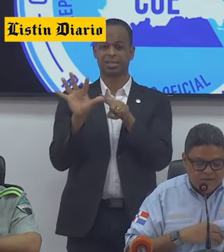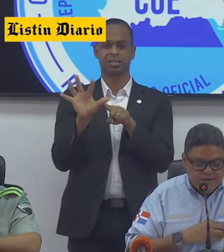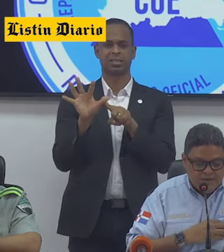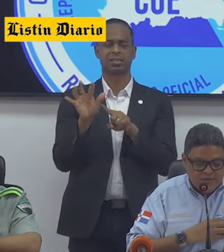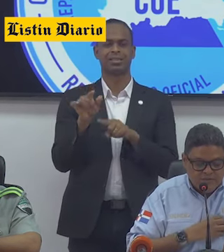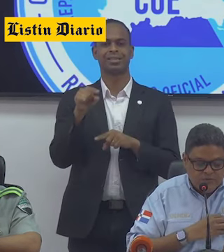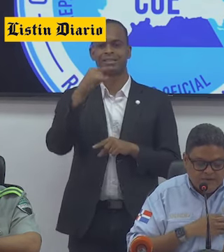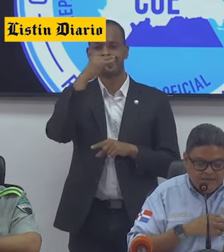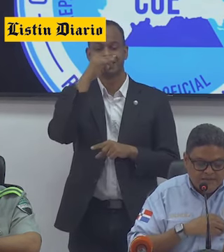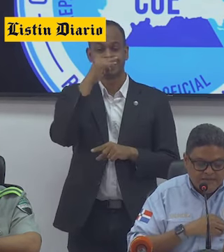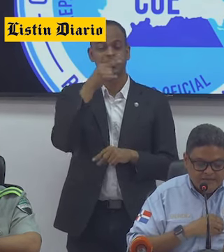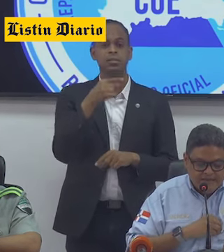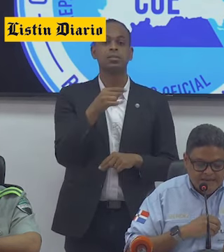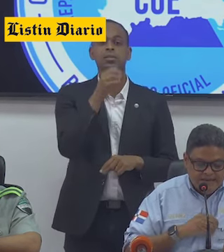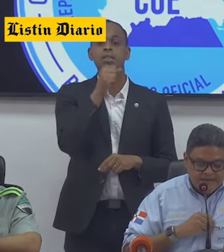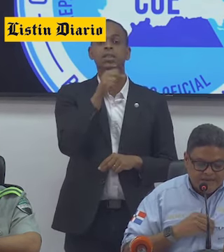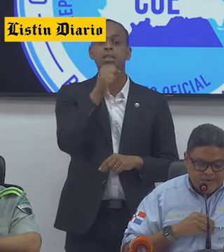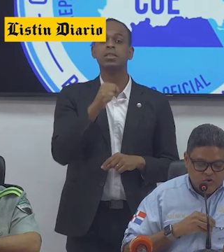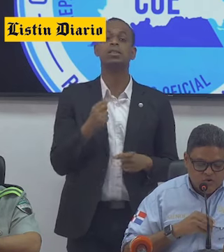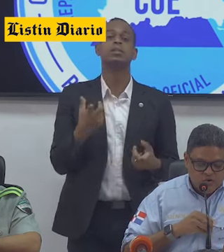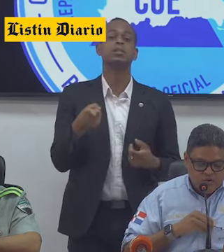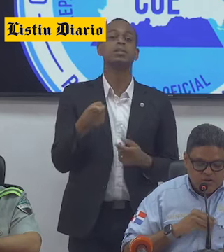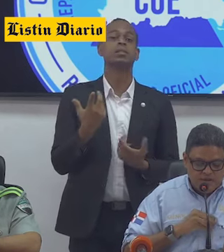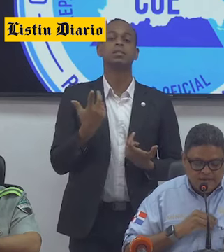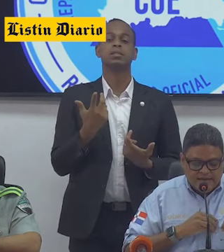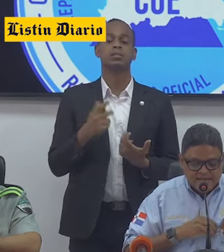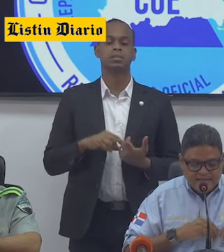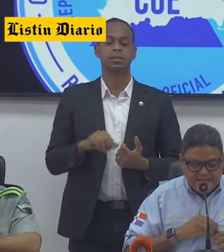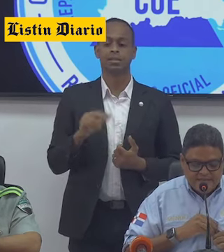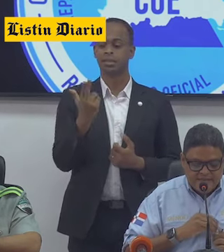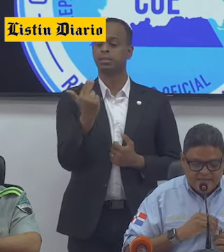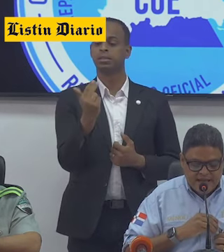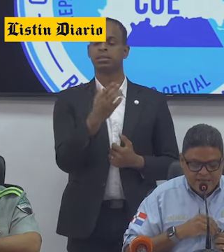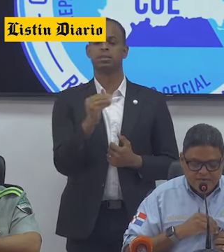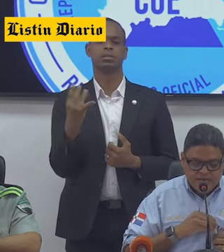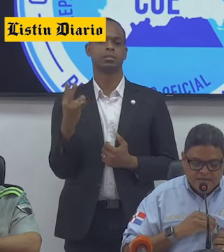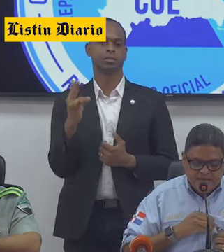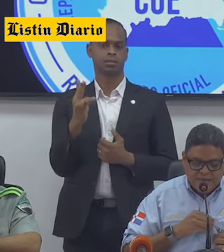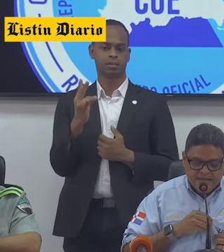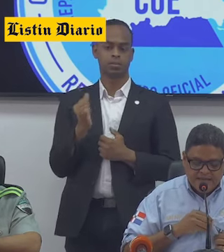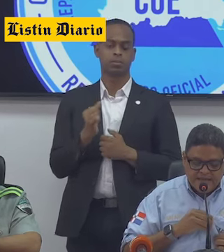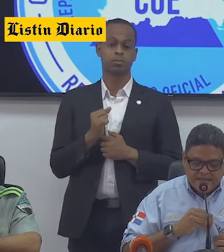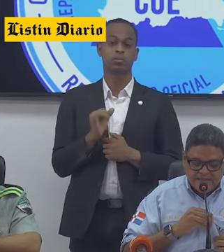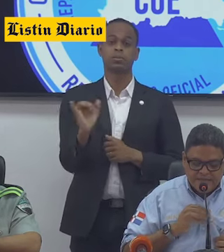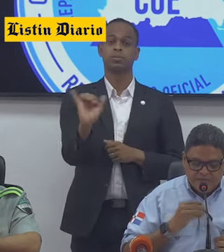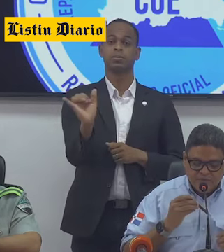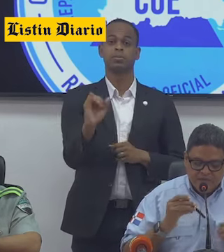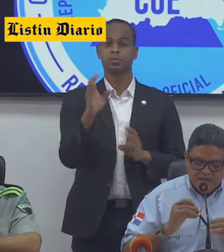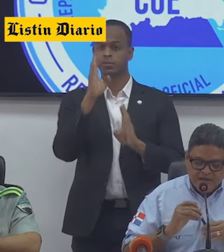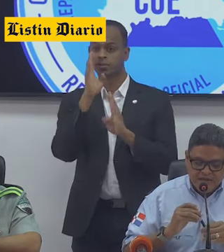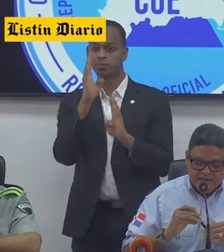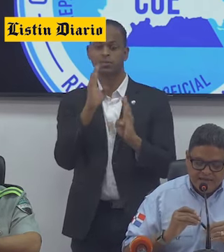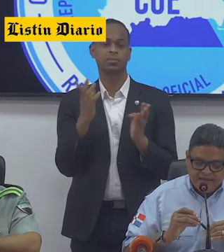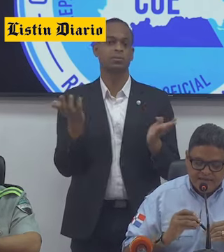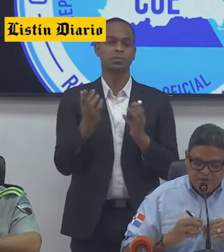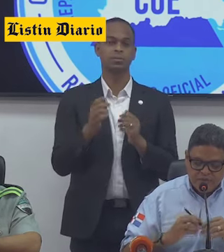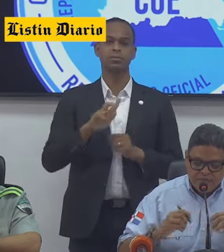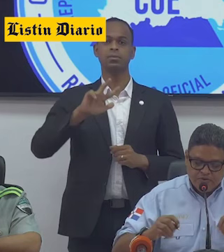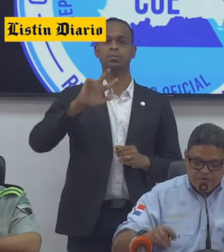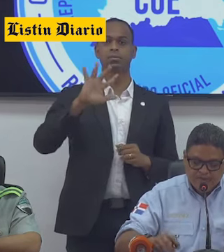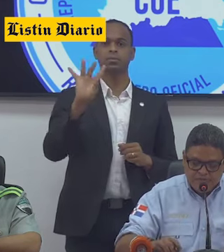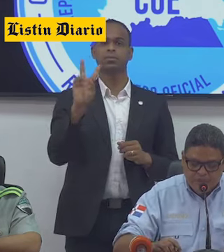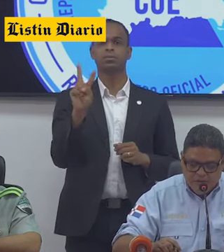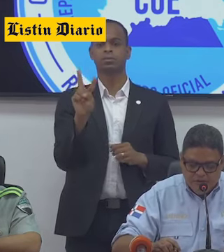menores con edades comprendidas entre los 13 y 17 años. También se han atendido 32